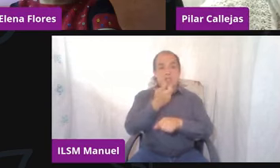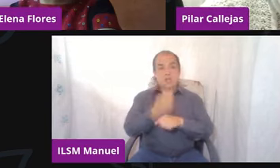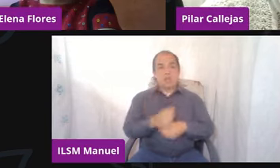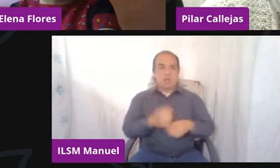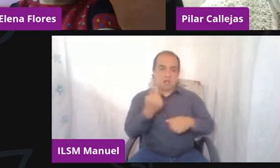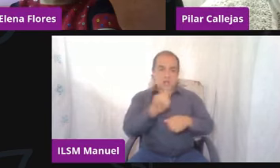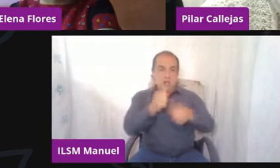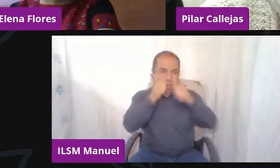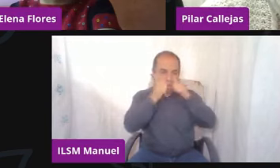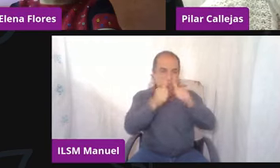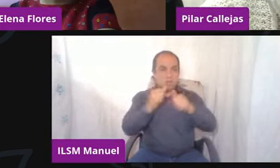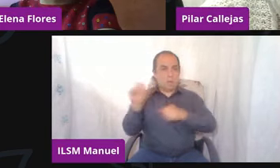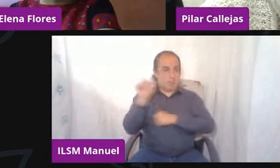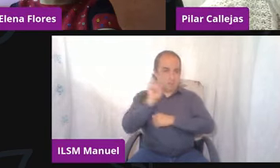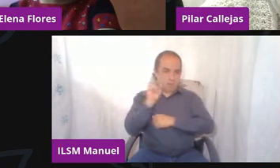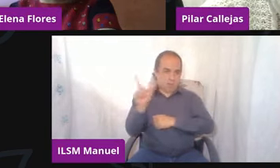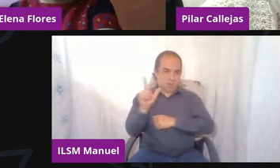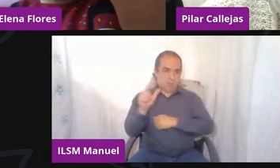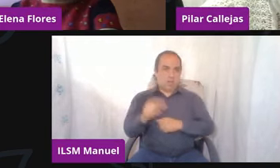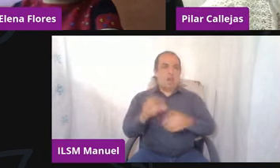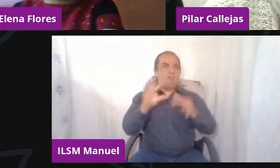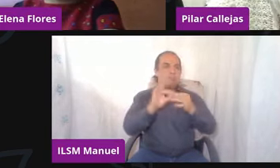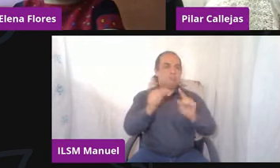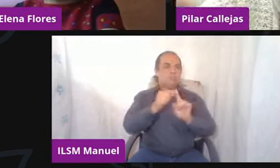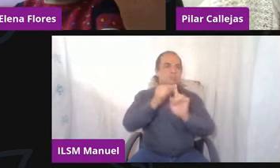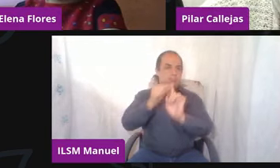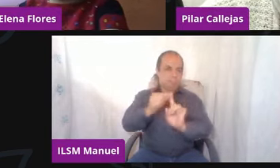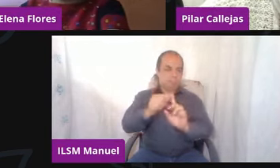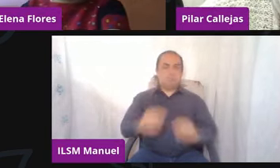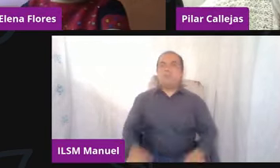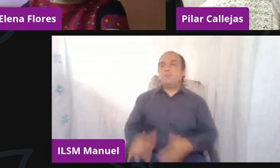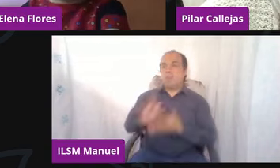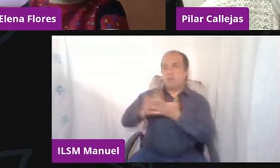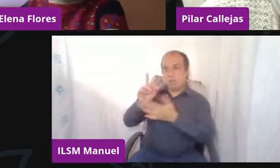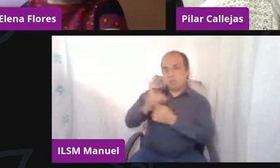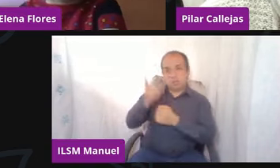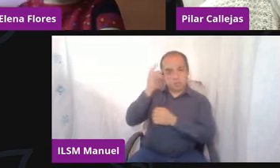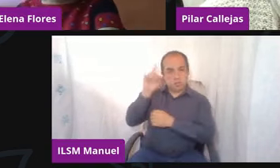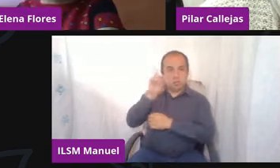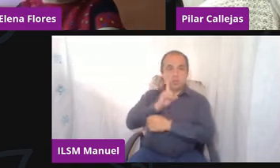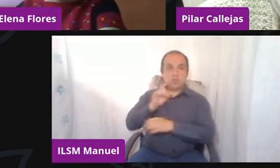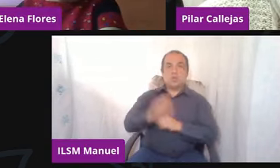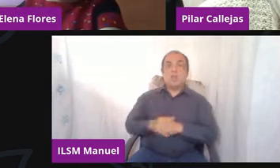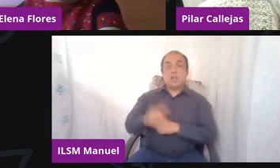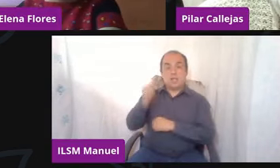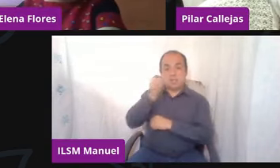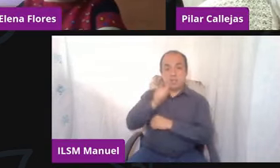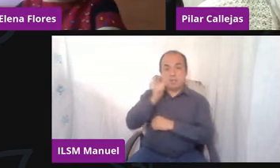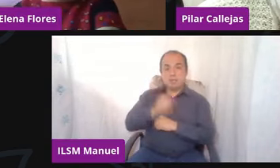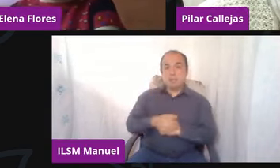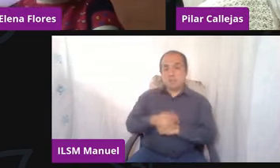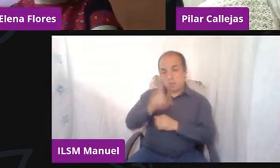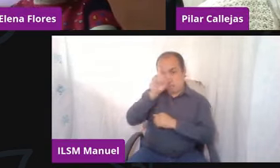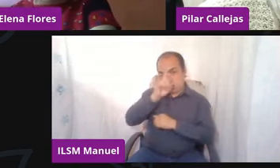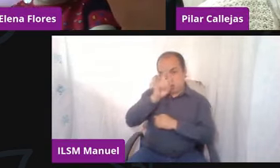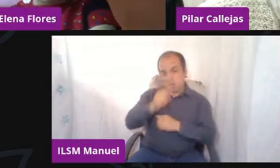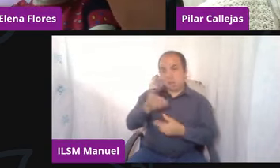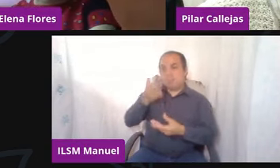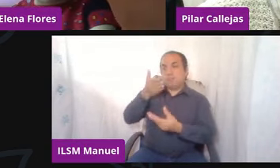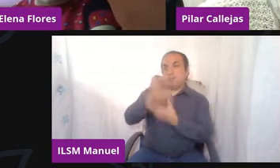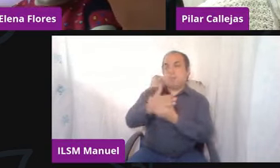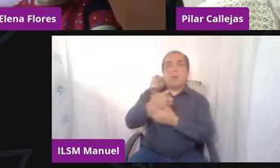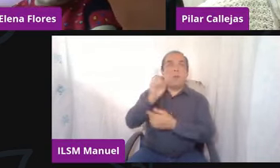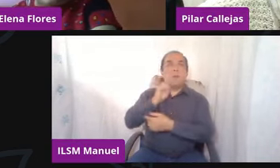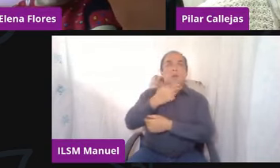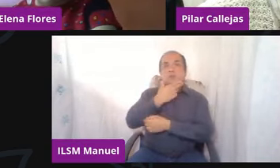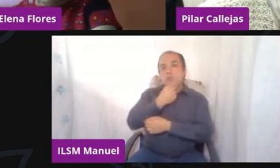para que la pudiera orientar. Muchas gracias doctora, se recomienda siempre la asistencia de las y los profesionales